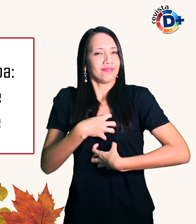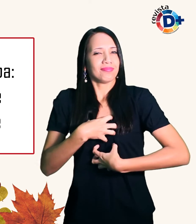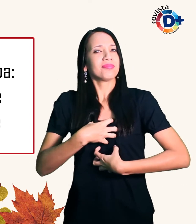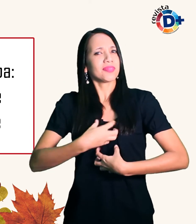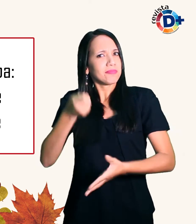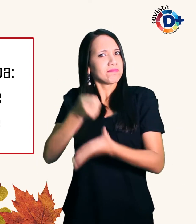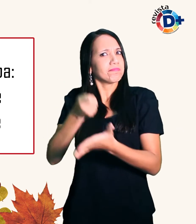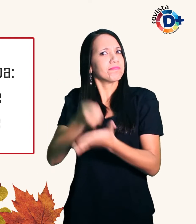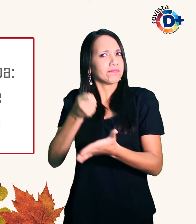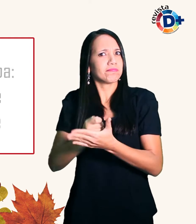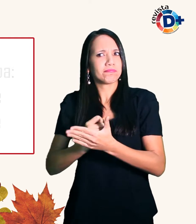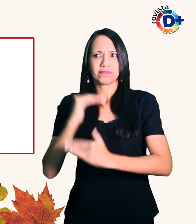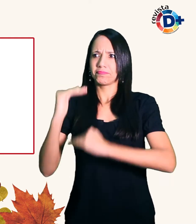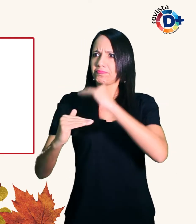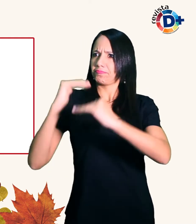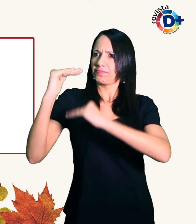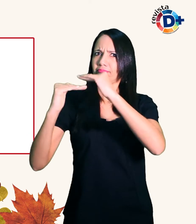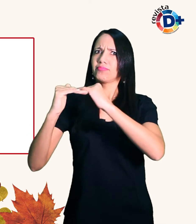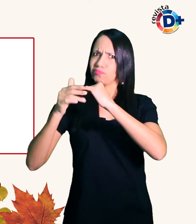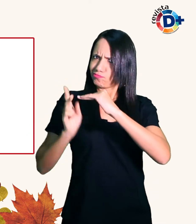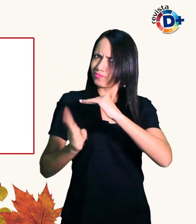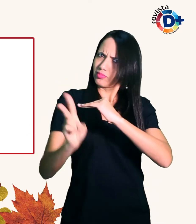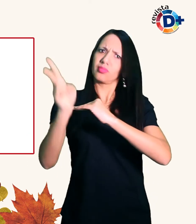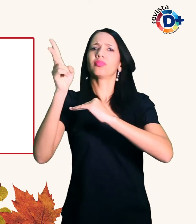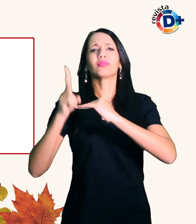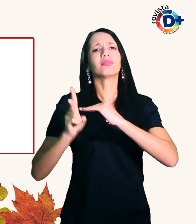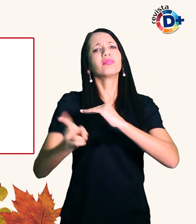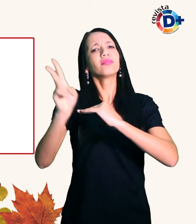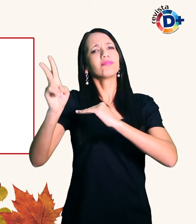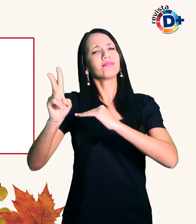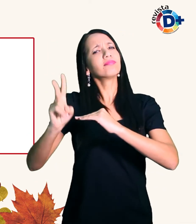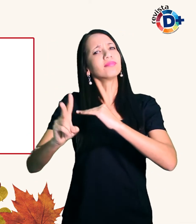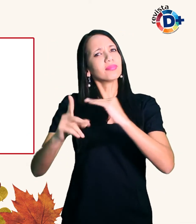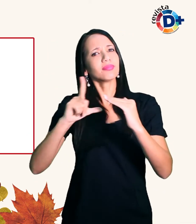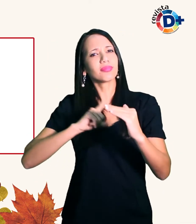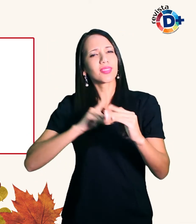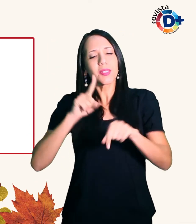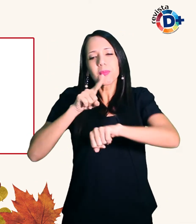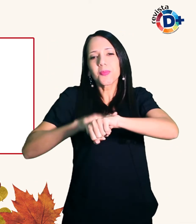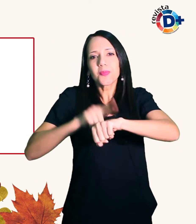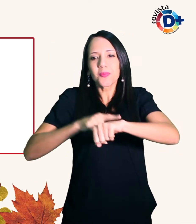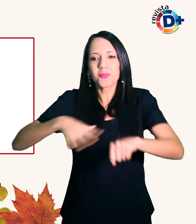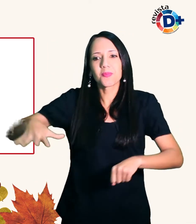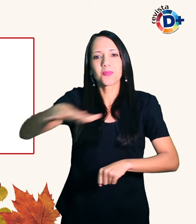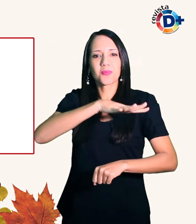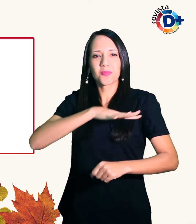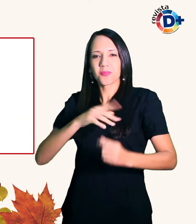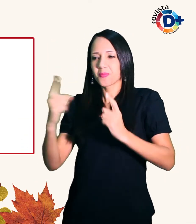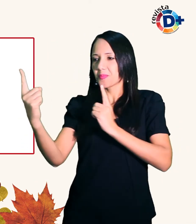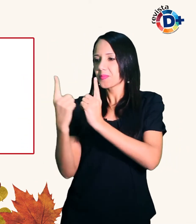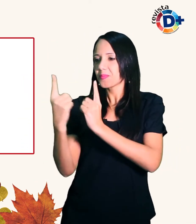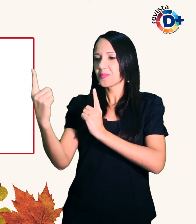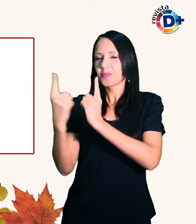enormes e contínuas quando se ingressa numa terra inexplorada e não mapeada